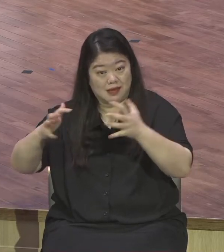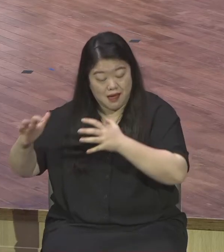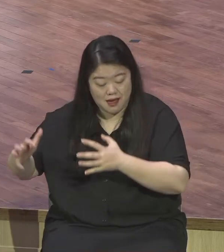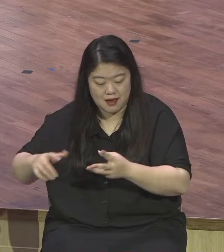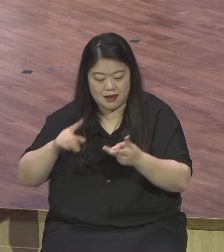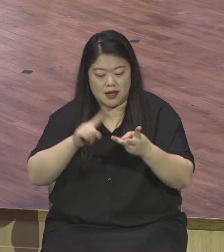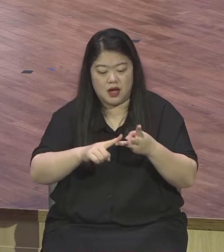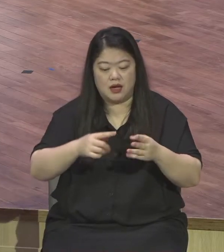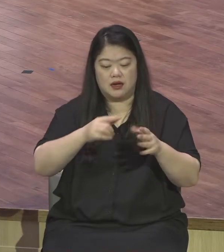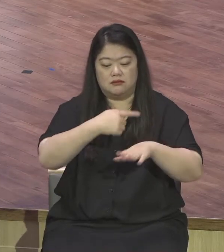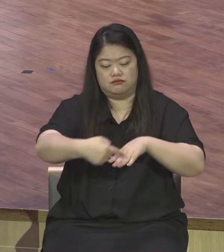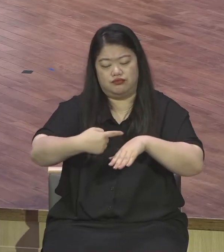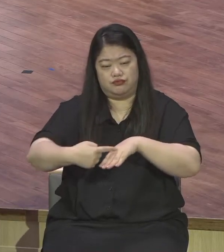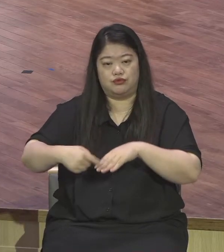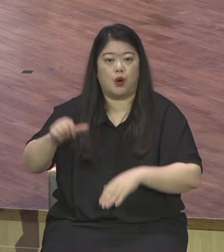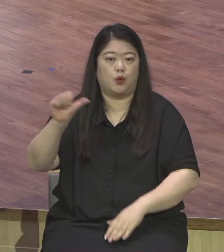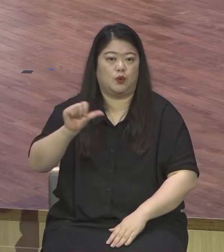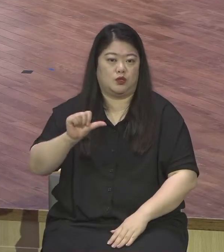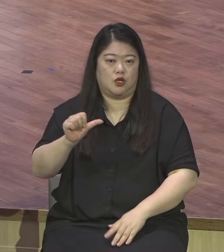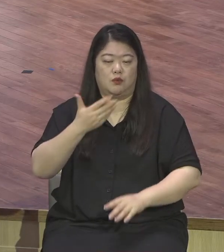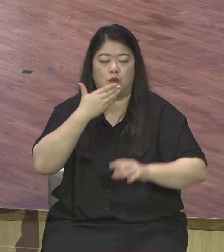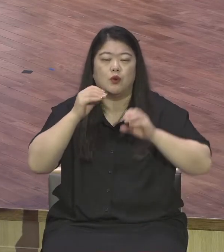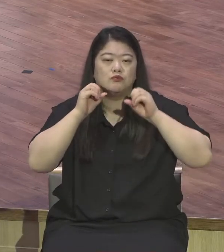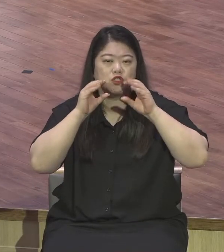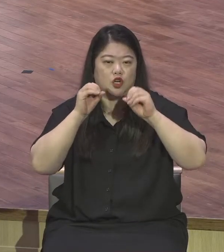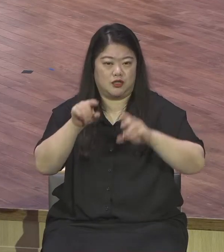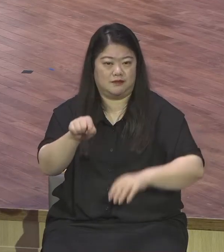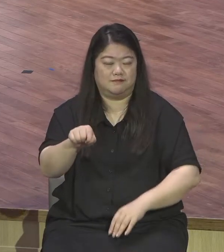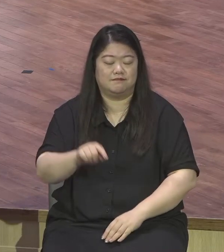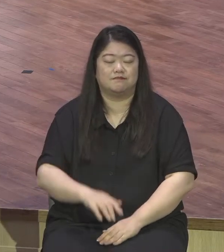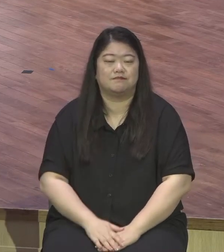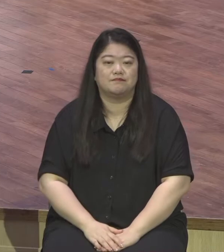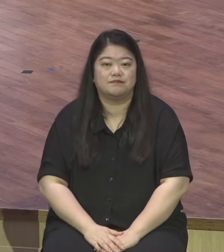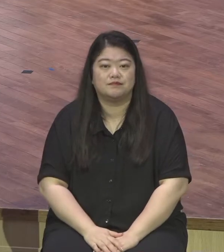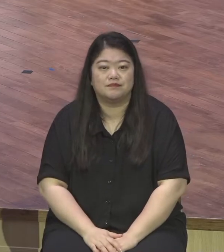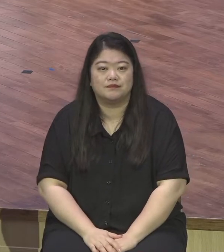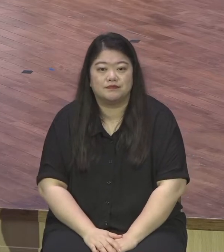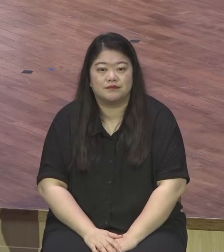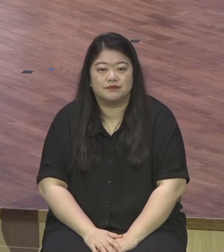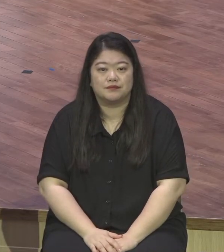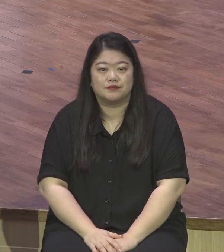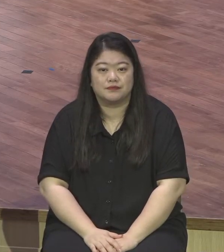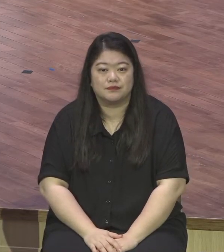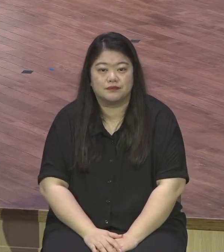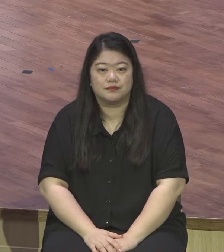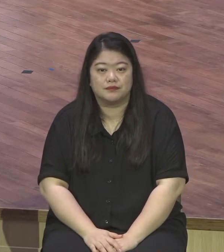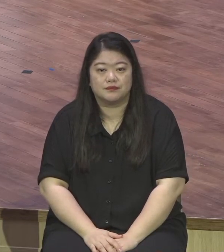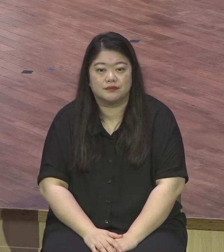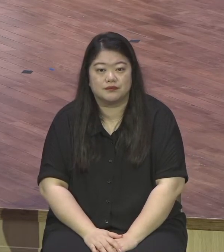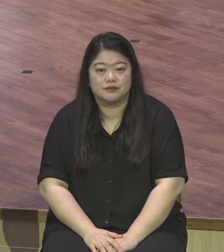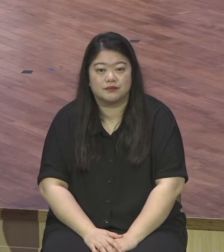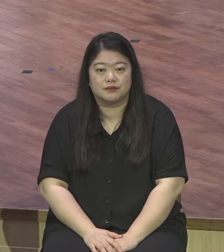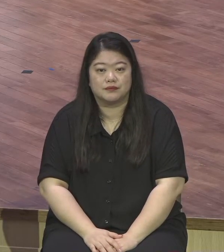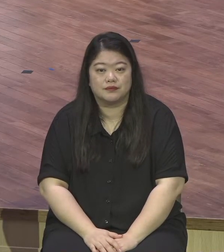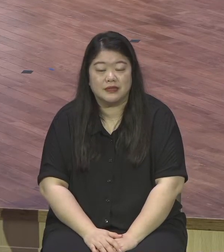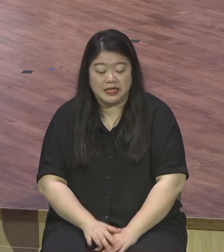지상체려의 명령입니다 교회적으로 2021년 내 입을 크게 열라 내가